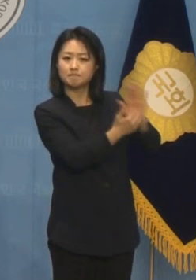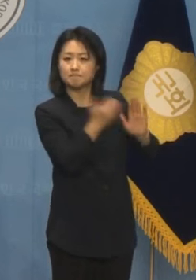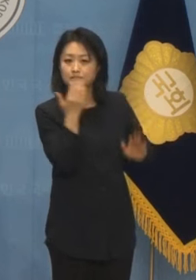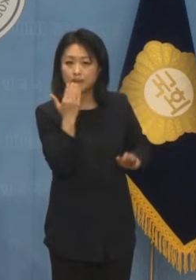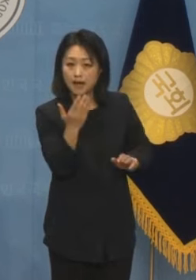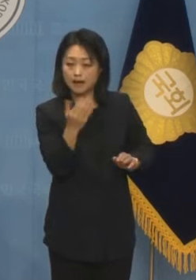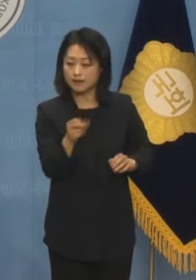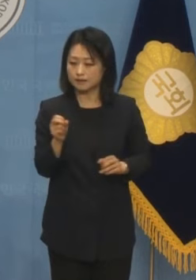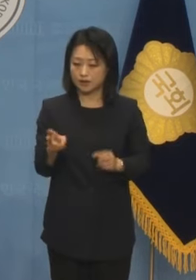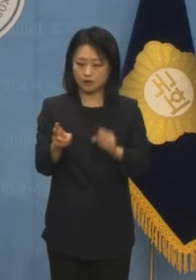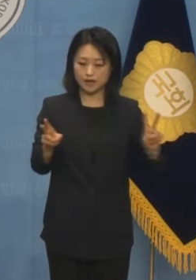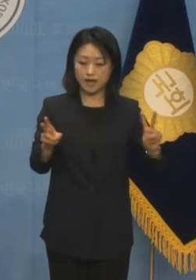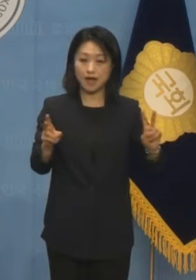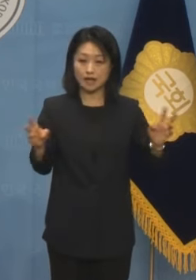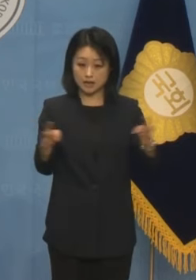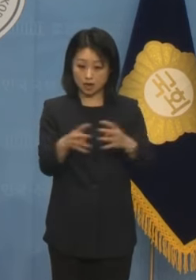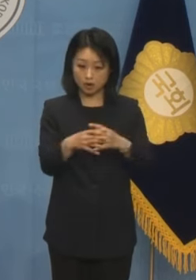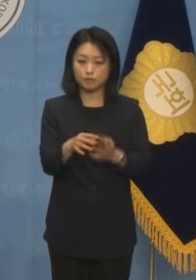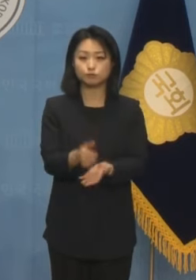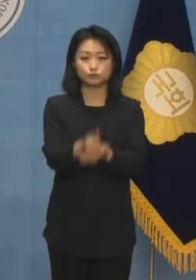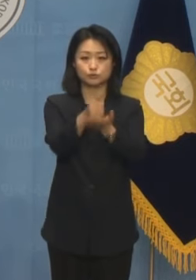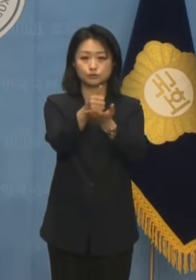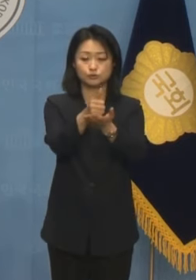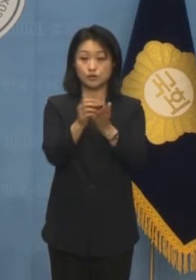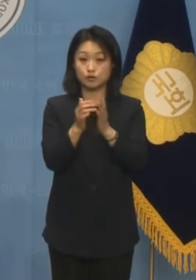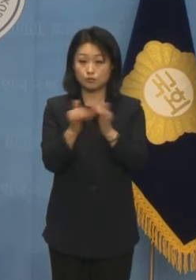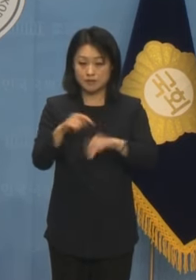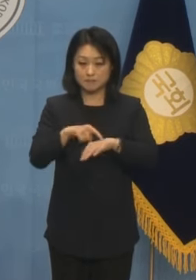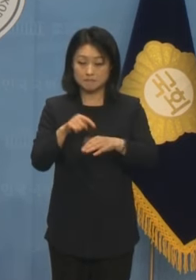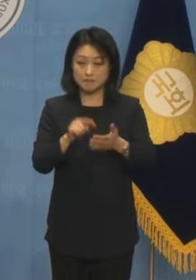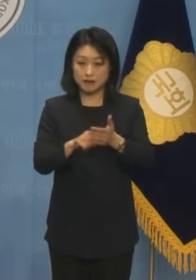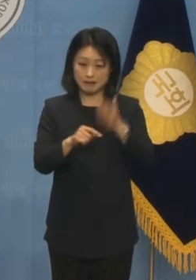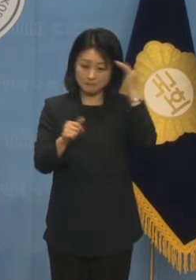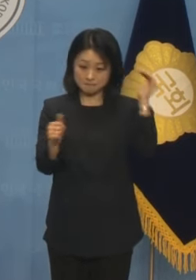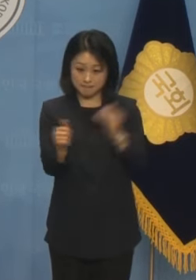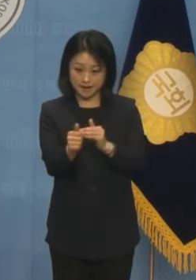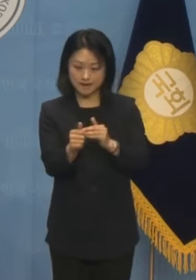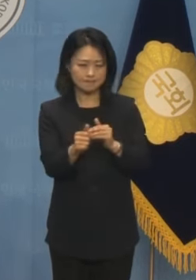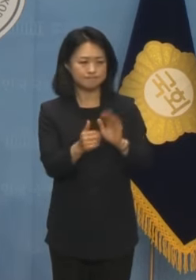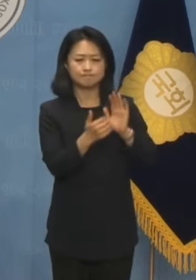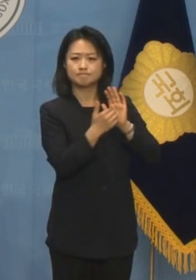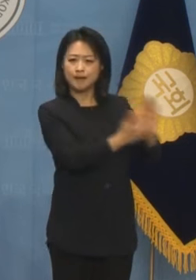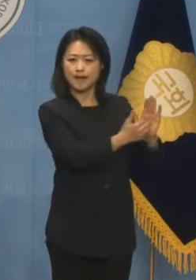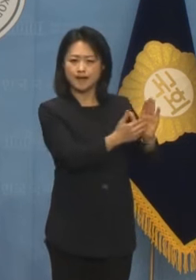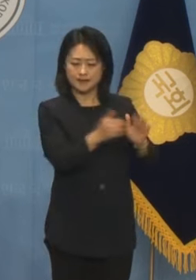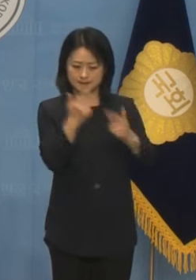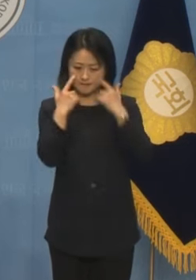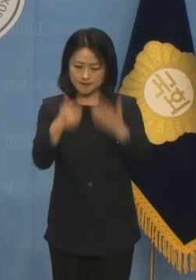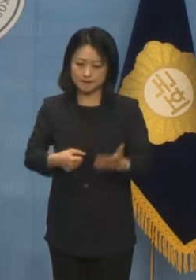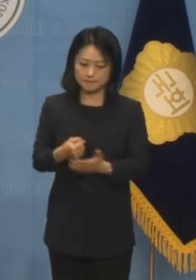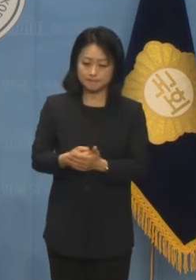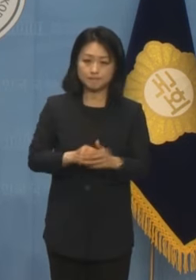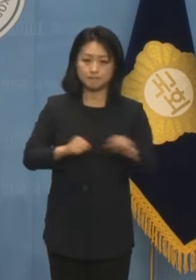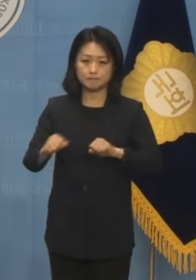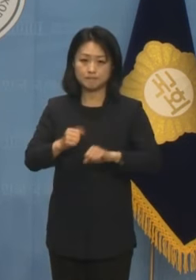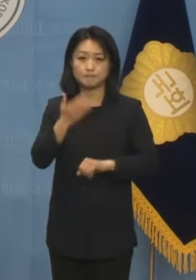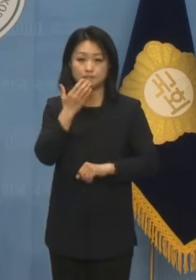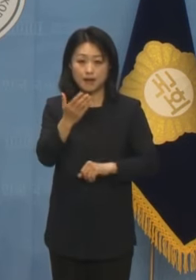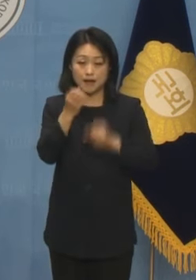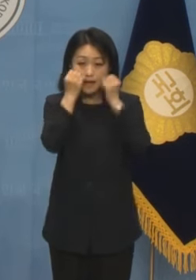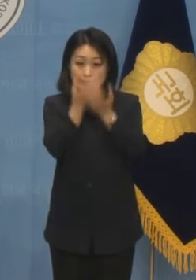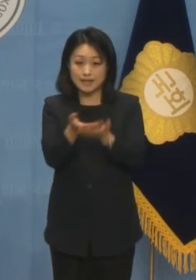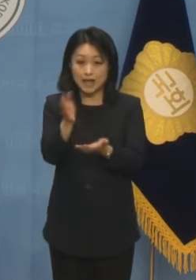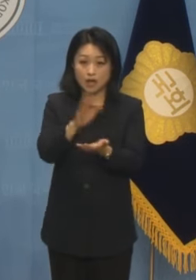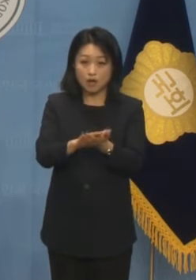여야의 협의를 존중하되 민심의 발목을 잡는 경우 단호하게 결단하겠습니다. 개혁의 걸림돌이 되는